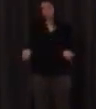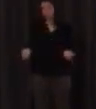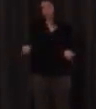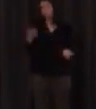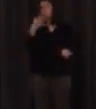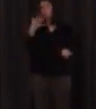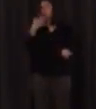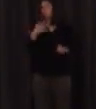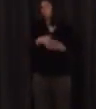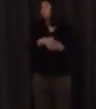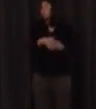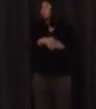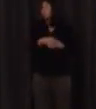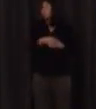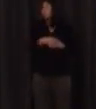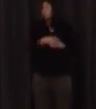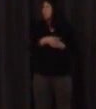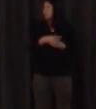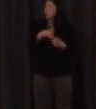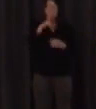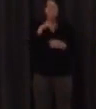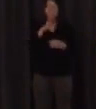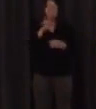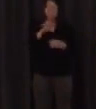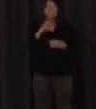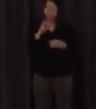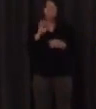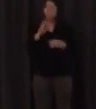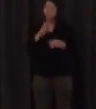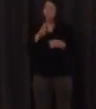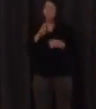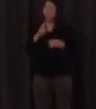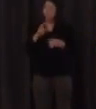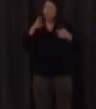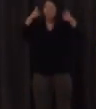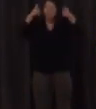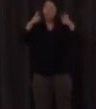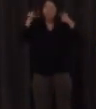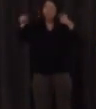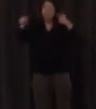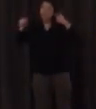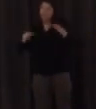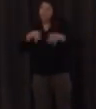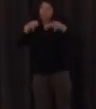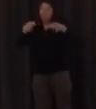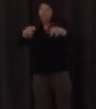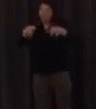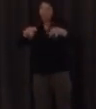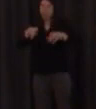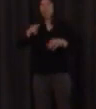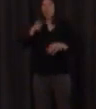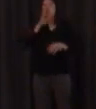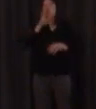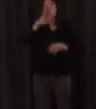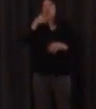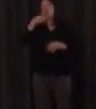el de casco tremolante habiendo llegado a la guerra eso a los sordos le